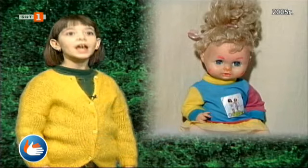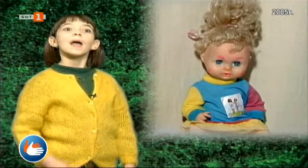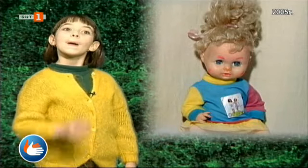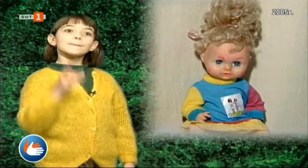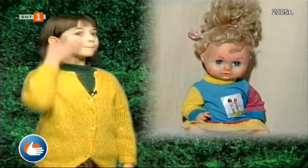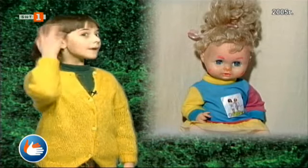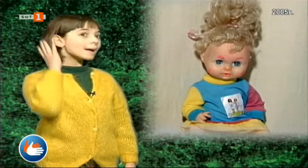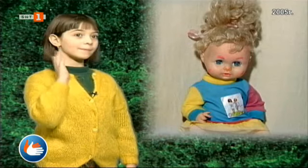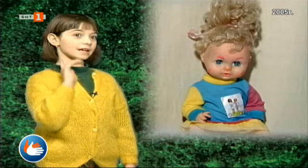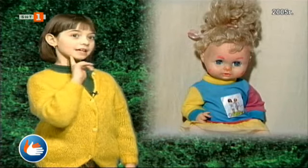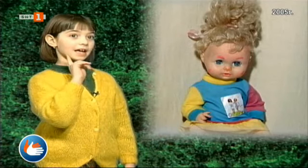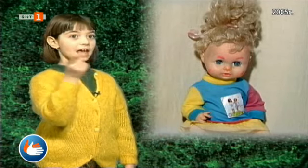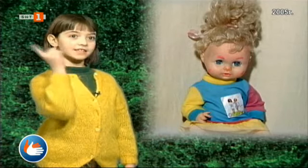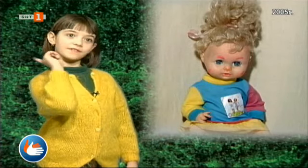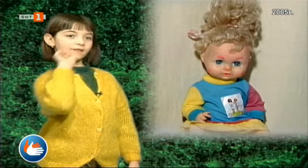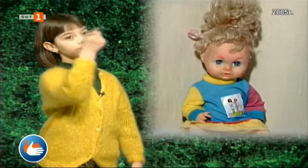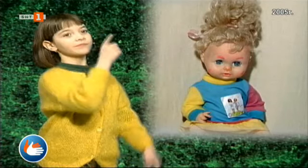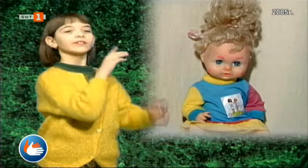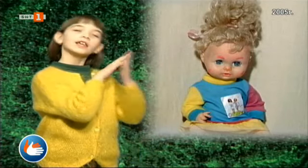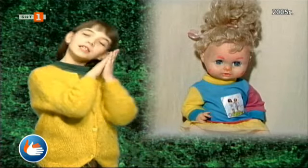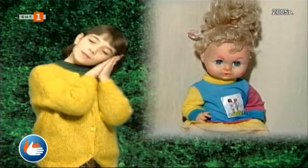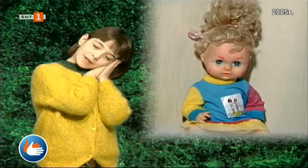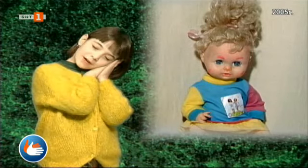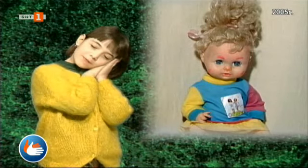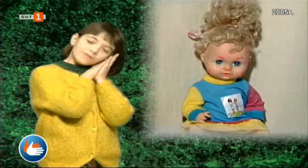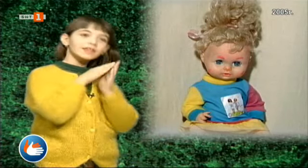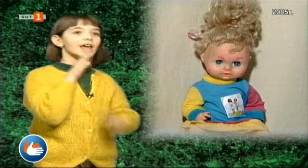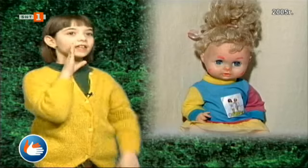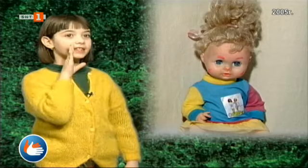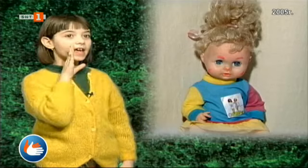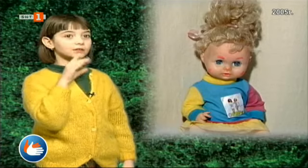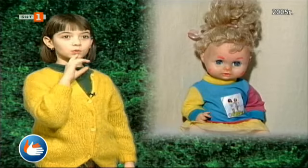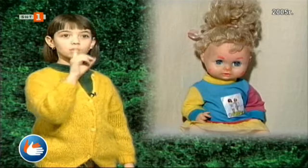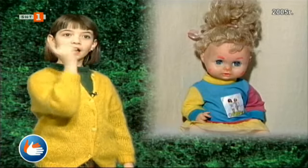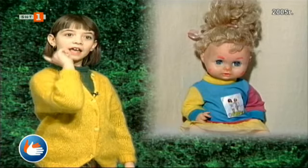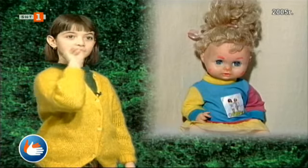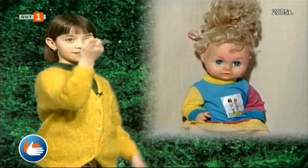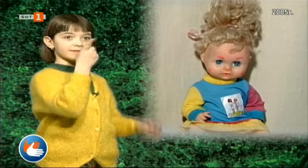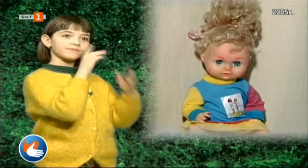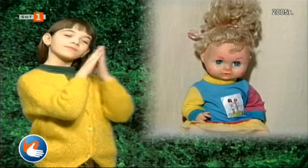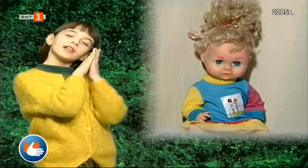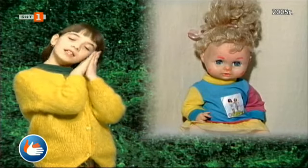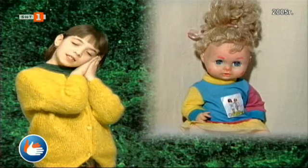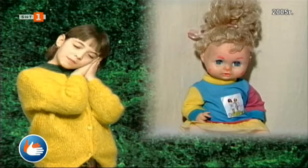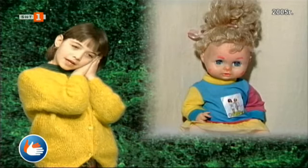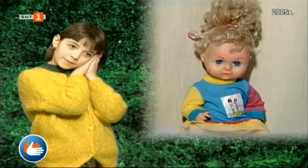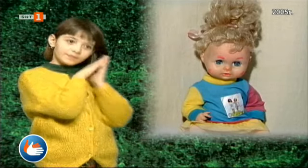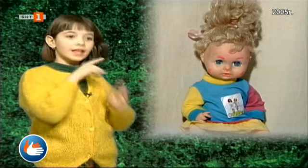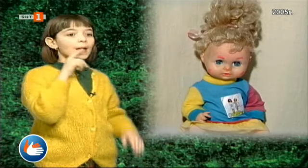Мама казва спи Татко казва спи